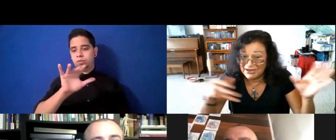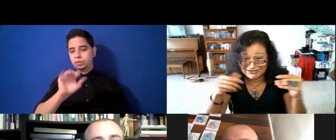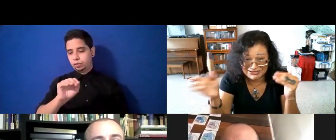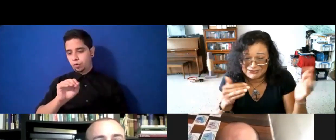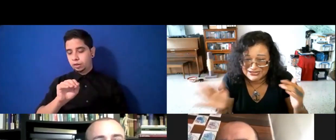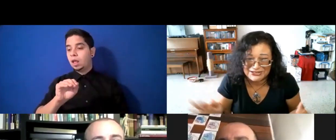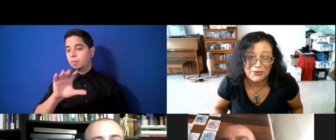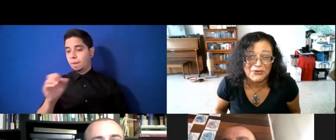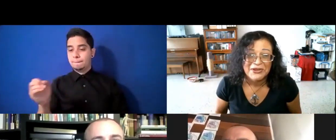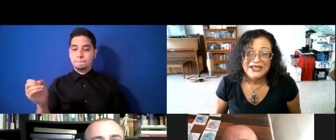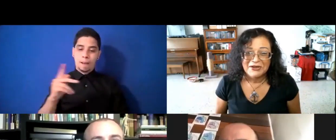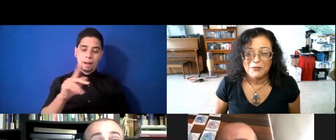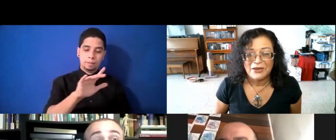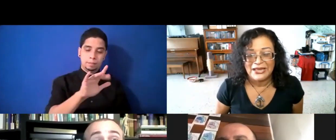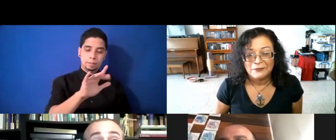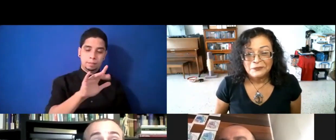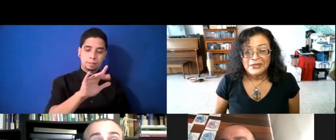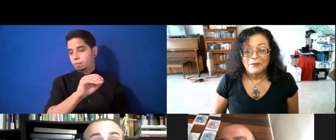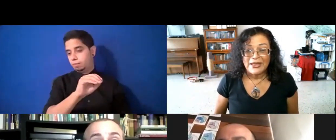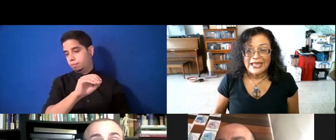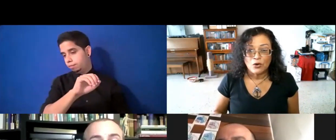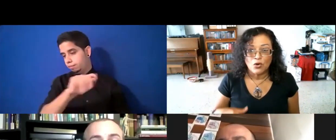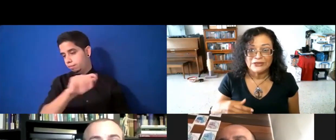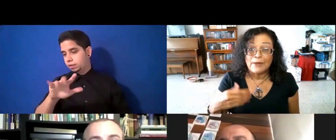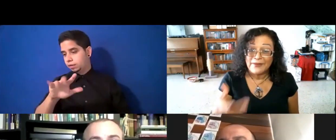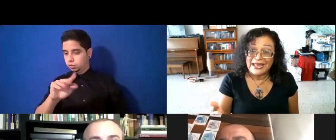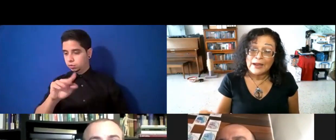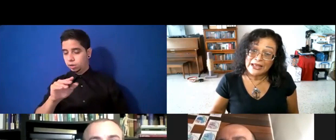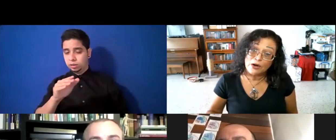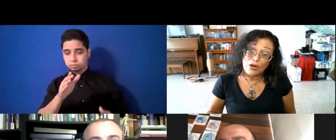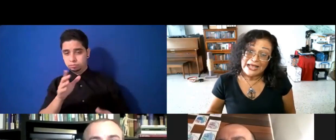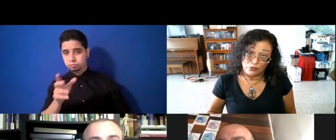Así ha sido como un baile. Pero también cambiaron los horarios.